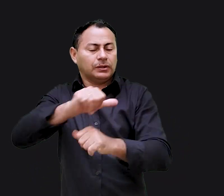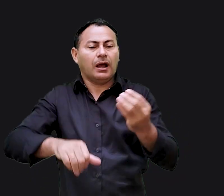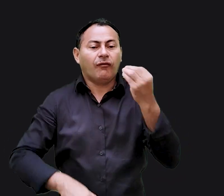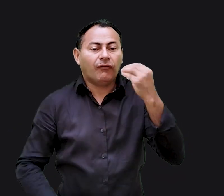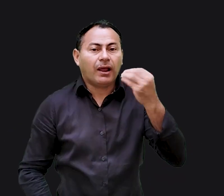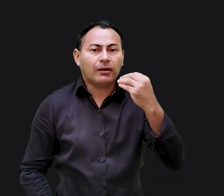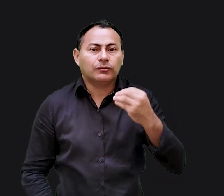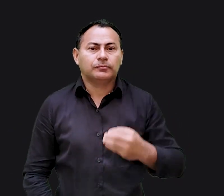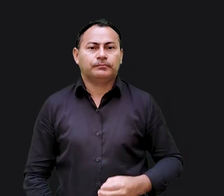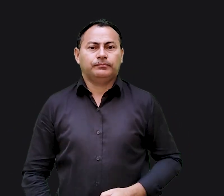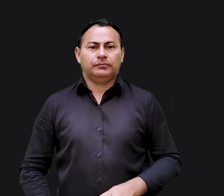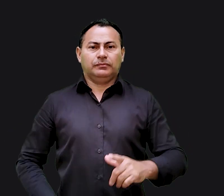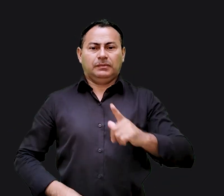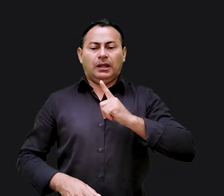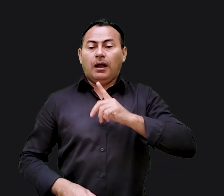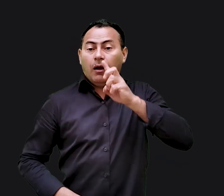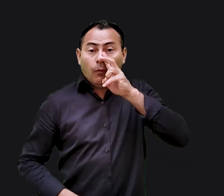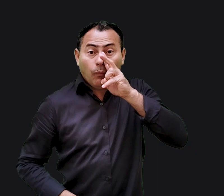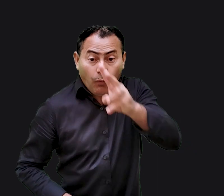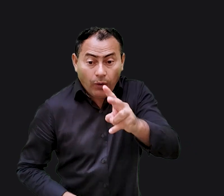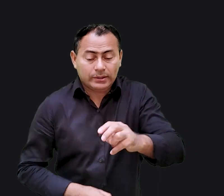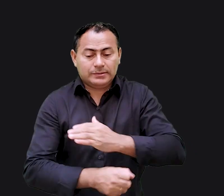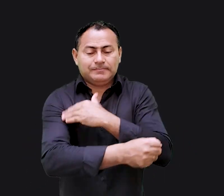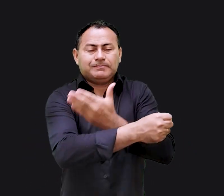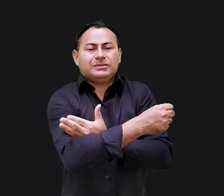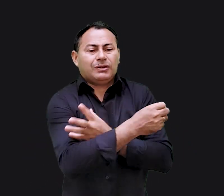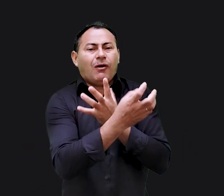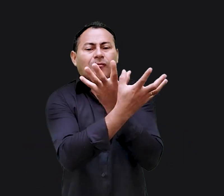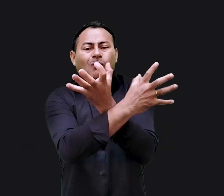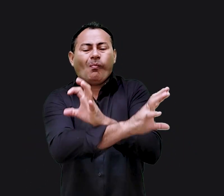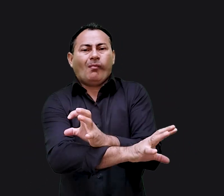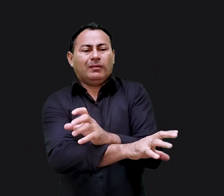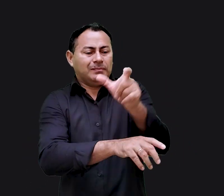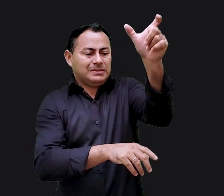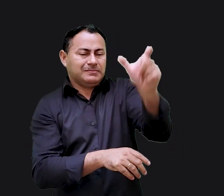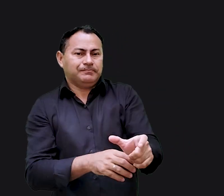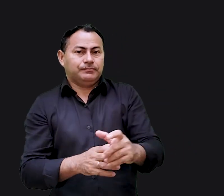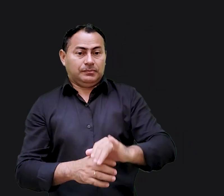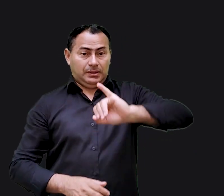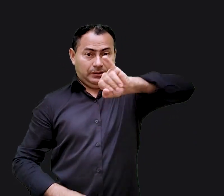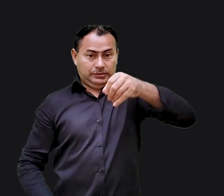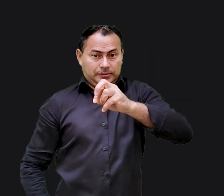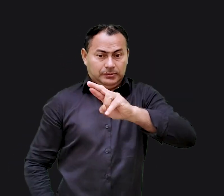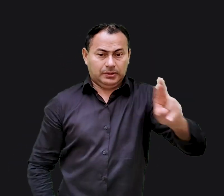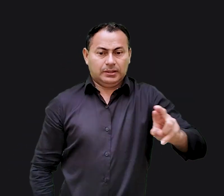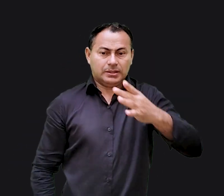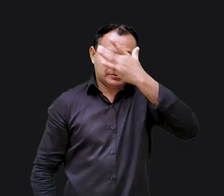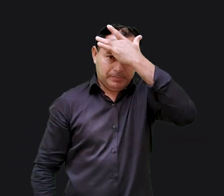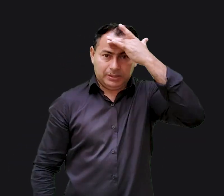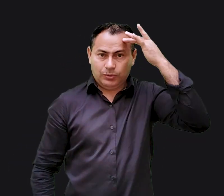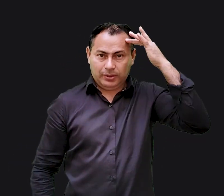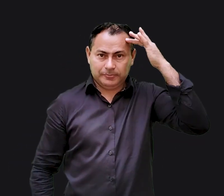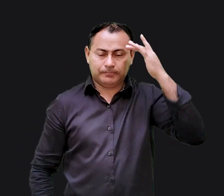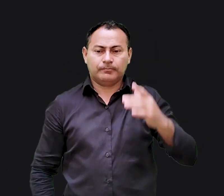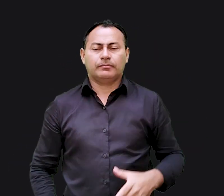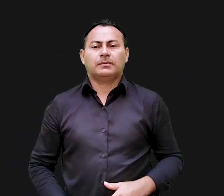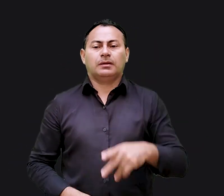porque vai se tornar fraco. Você terá a força de um esqueleto. Jeremias está dizendo a esses cativos,